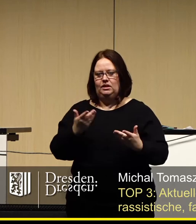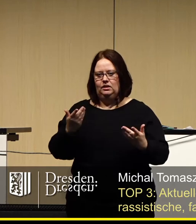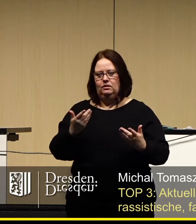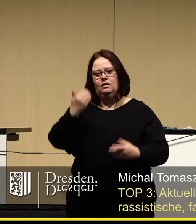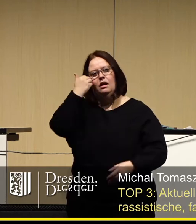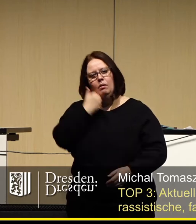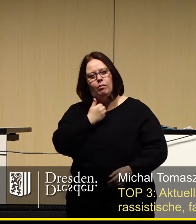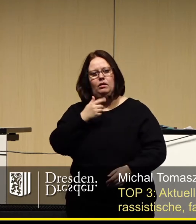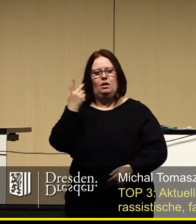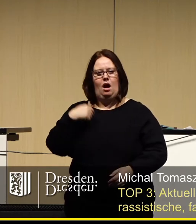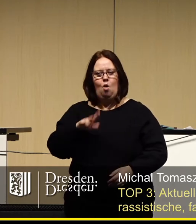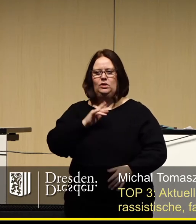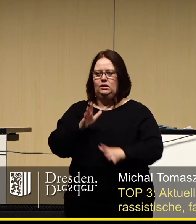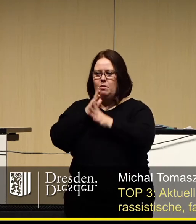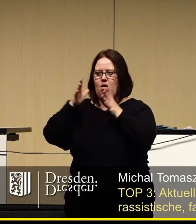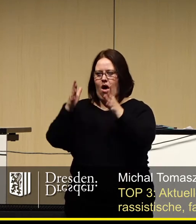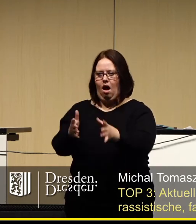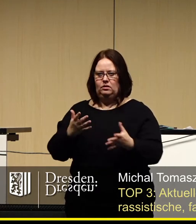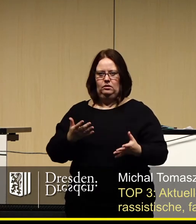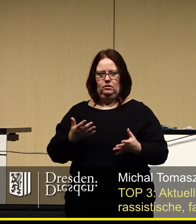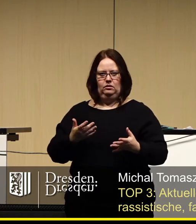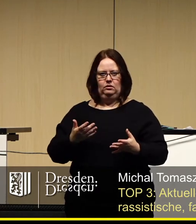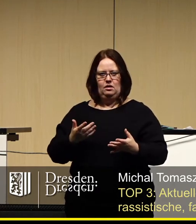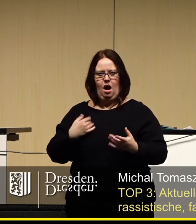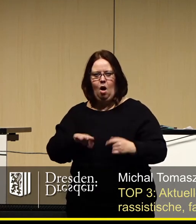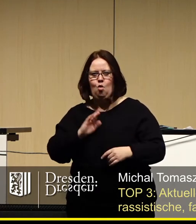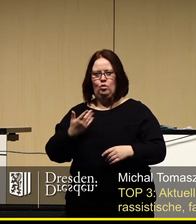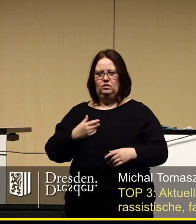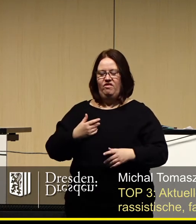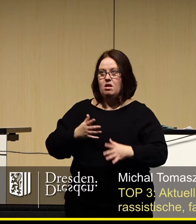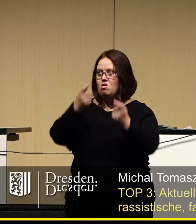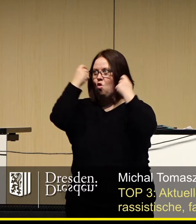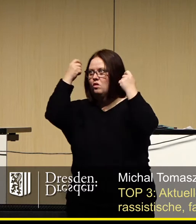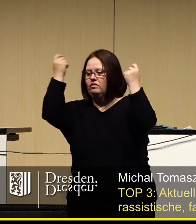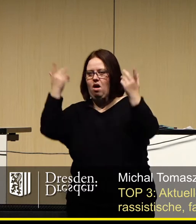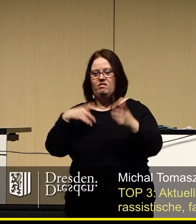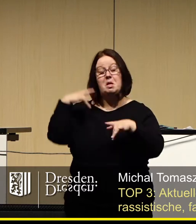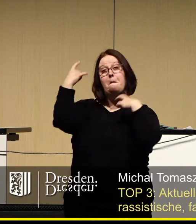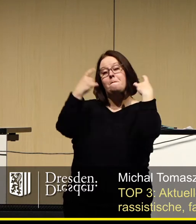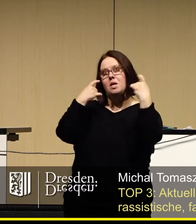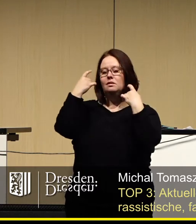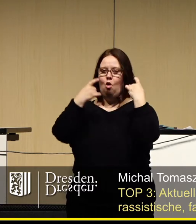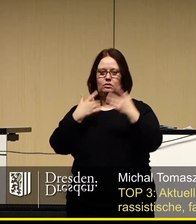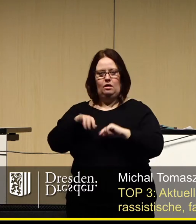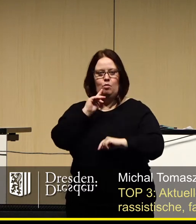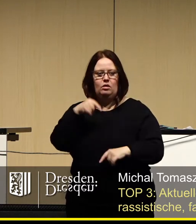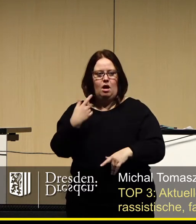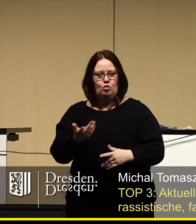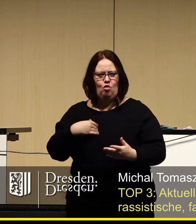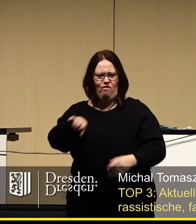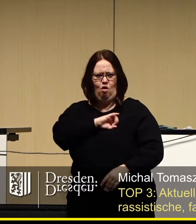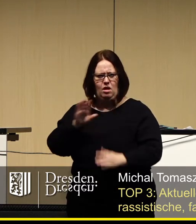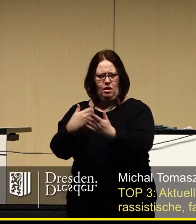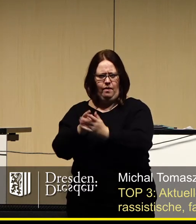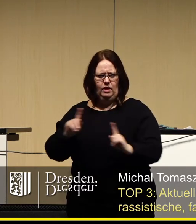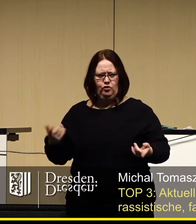schlagen Sie aus dem abgrundtiefen Hass, aus verachtetem Größenwahn, aus scheinbarer Besorgtheit anderer keinen Vorteil